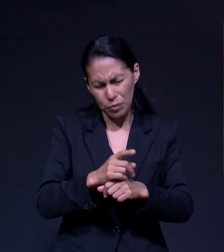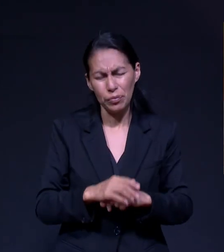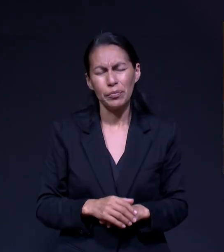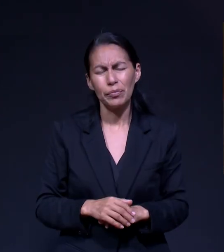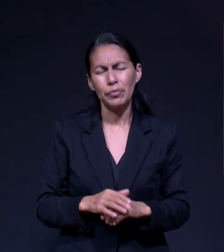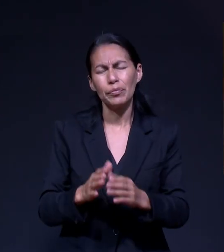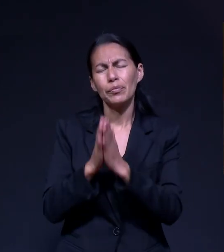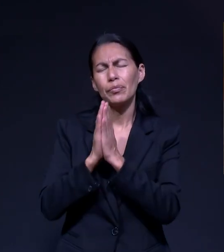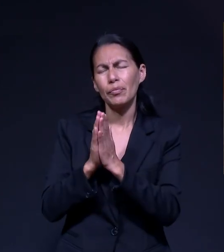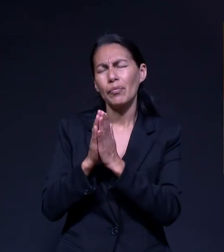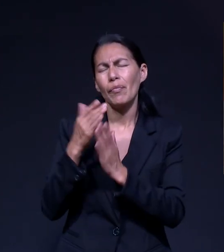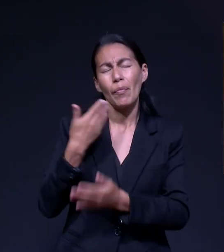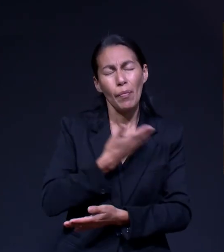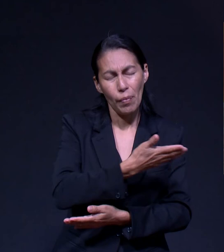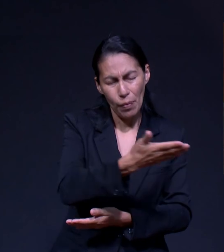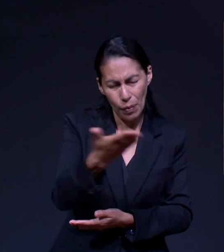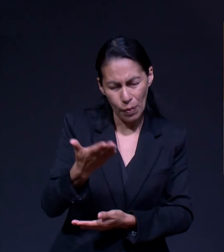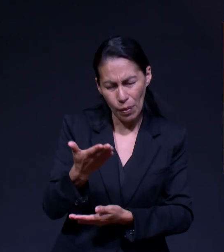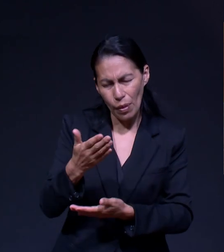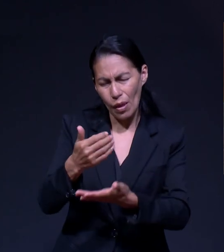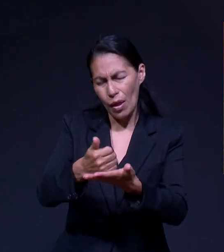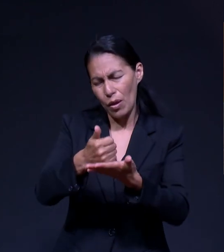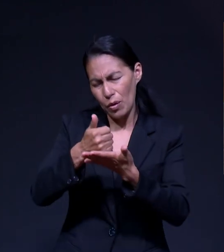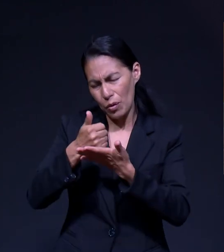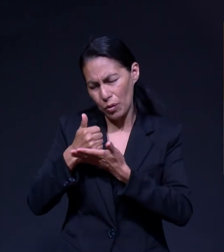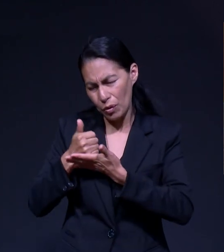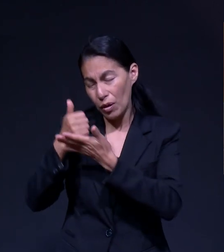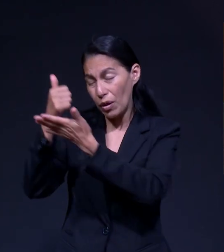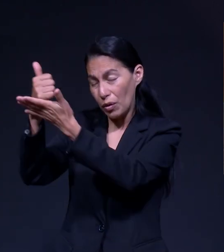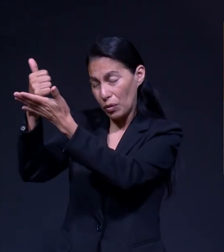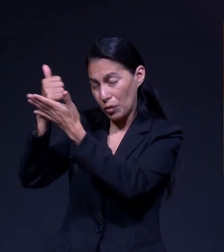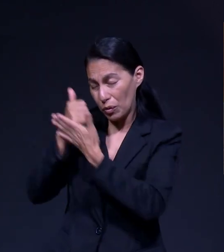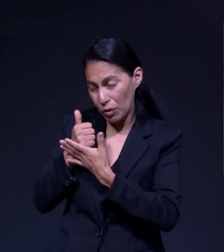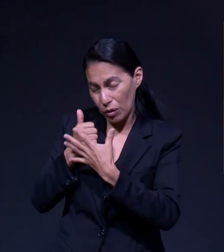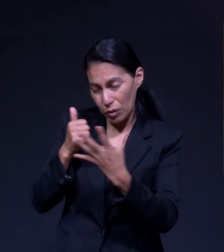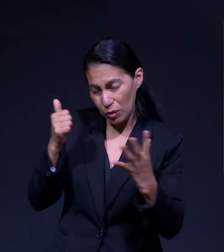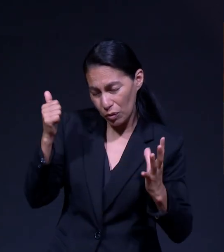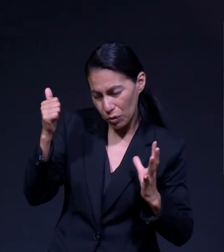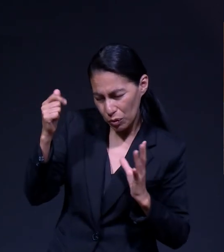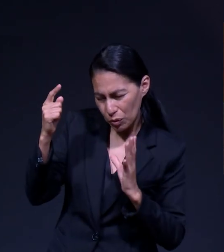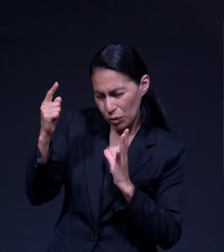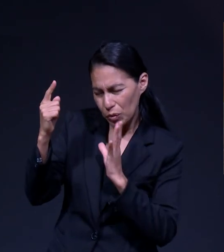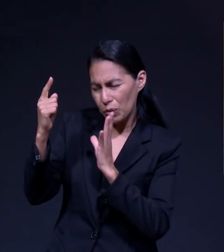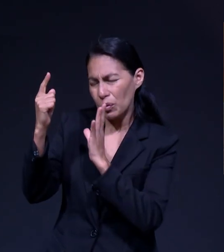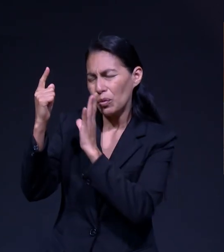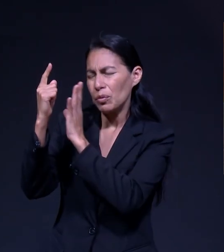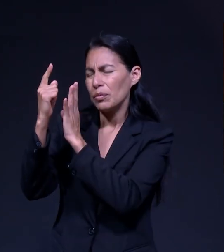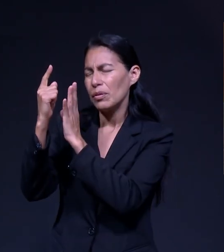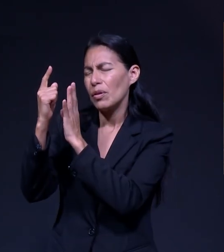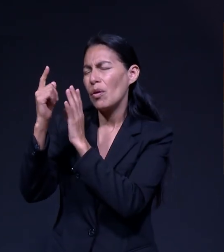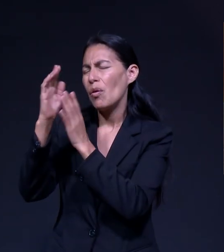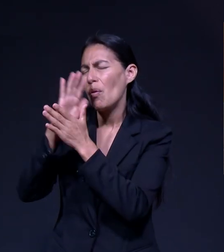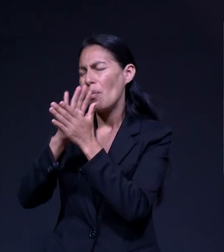todos a siempre llegar a tu trono de gracia con humildad, pero con mucha confianza,